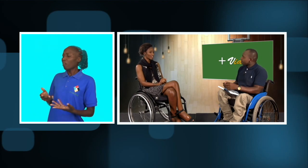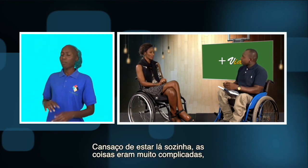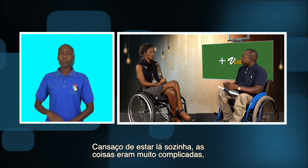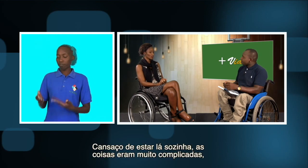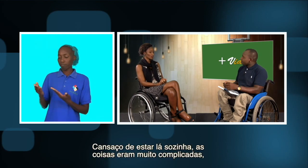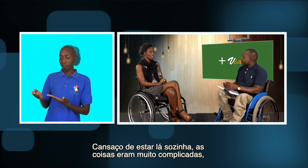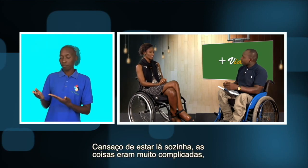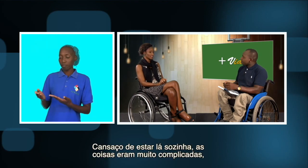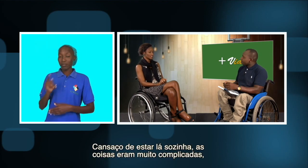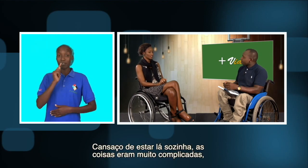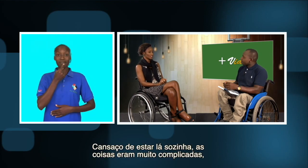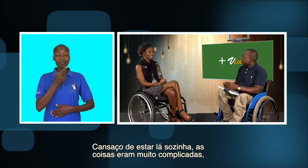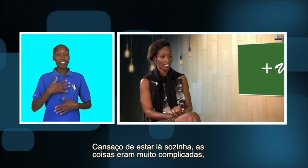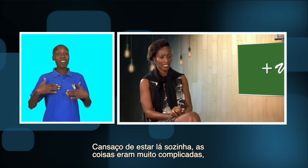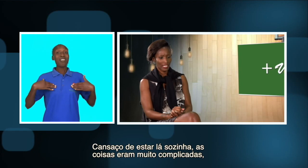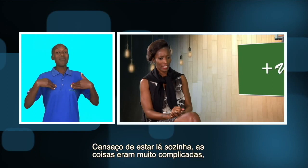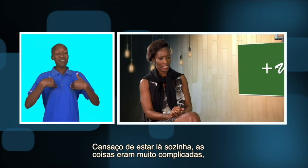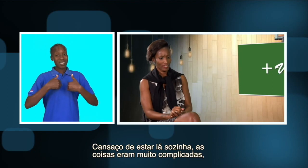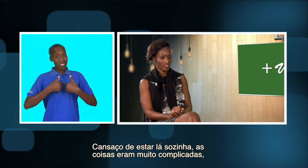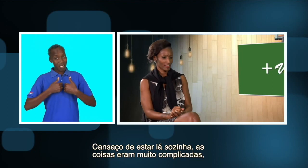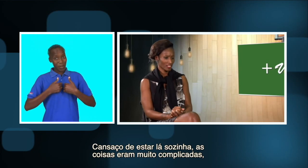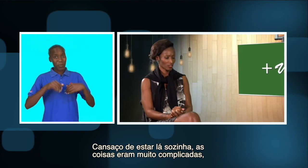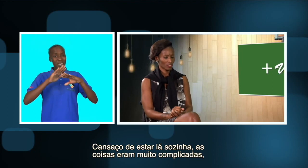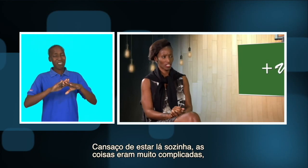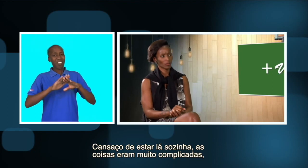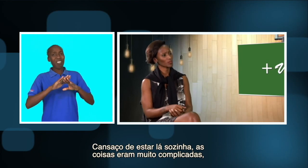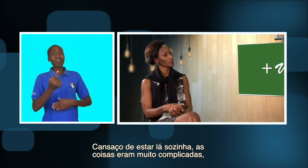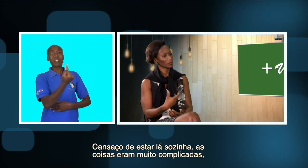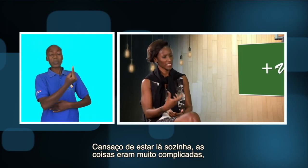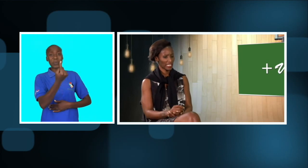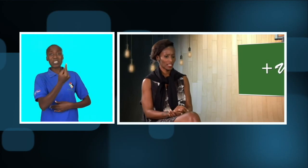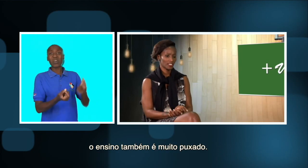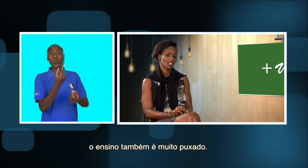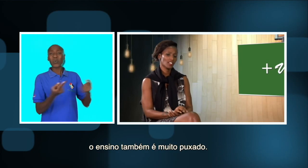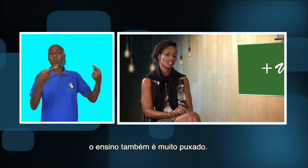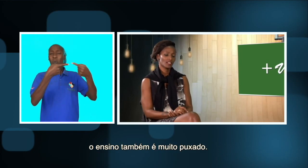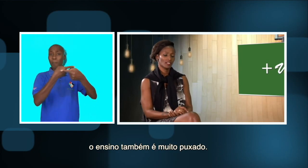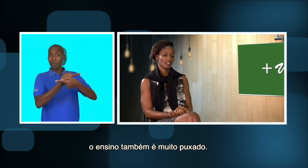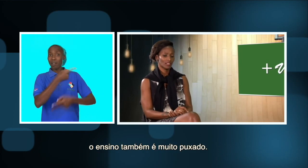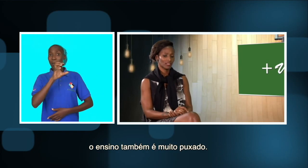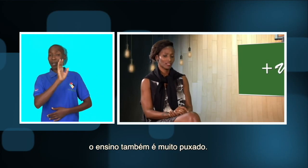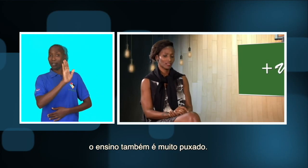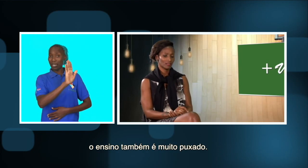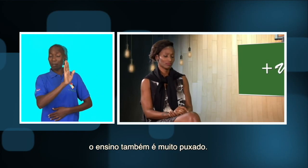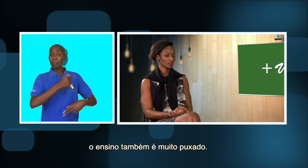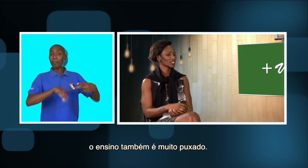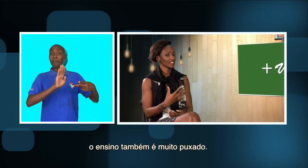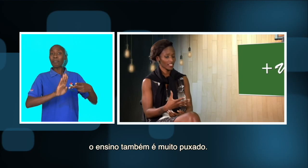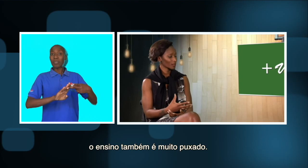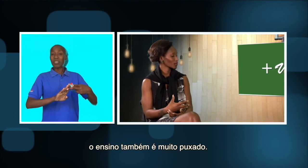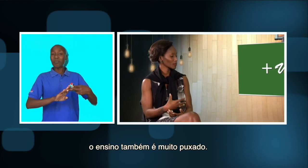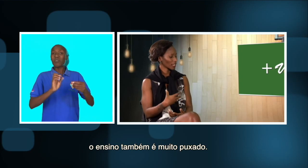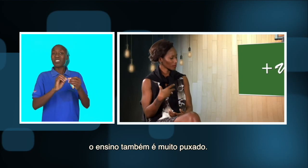Cansaço de estar lá sozinha. coisas eram muito complicadas. O